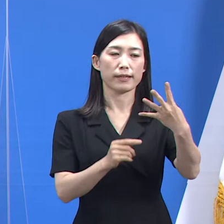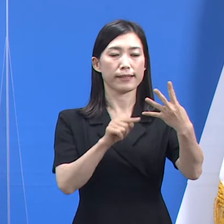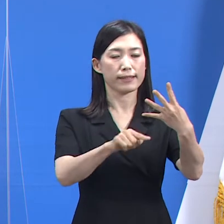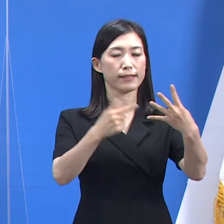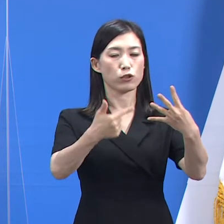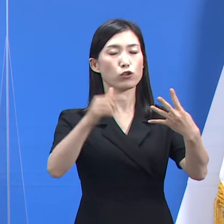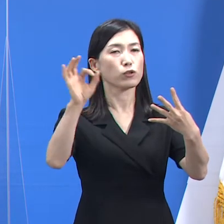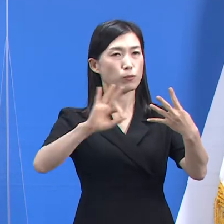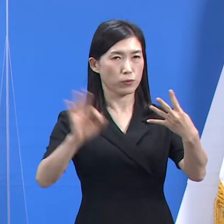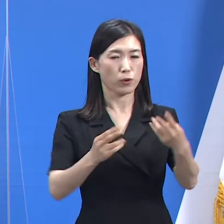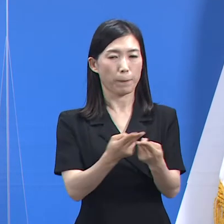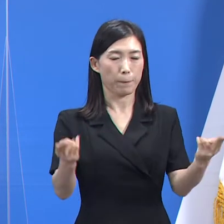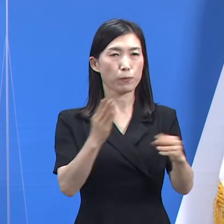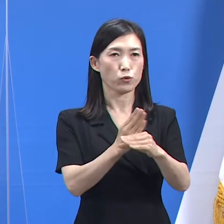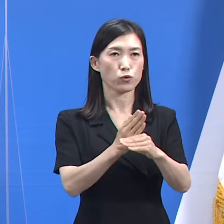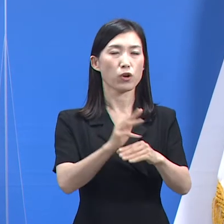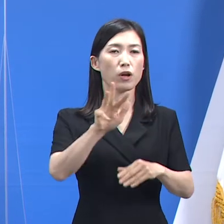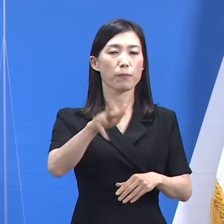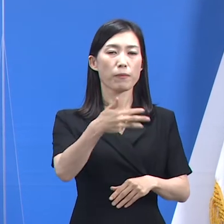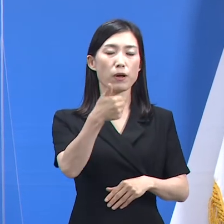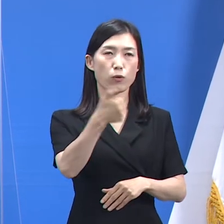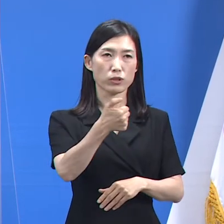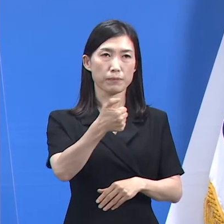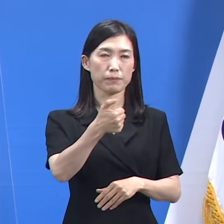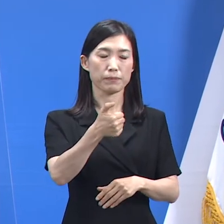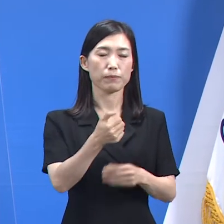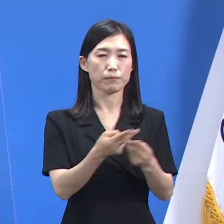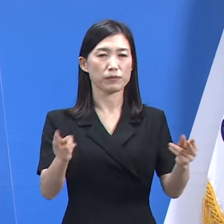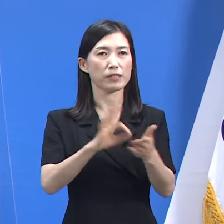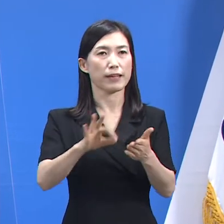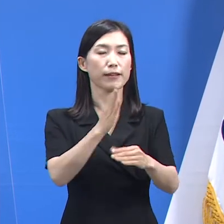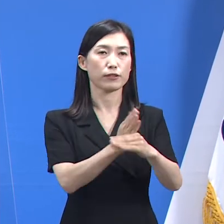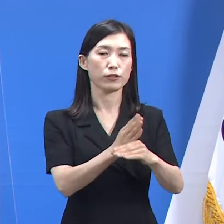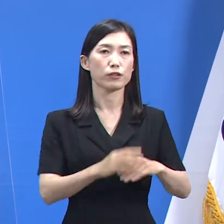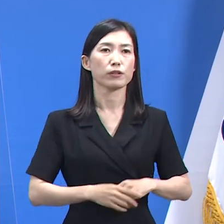%로 845개 병상을 사용하고 있습니다.